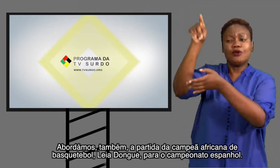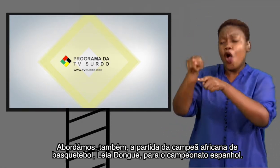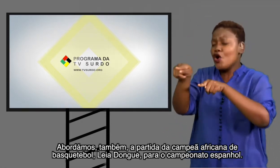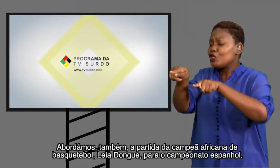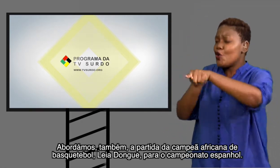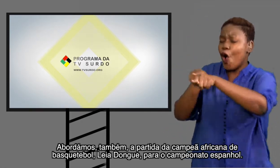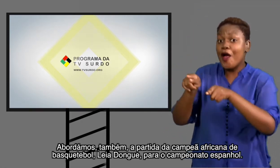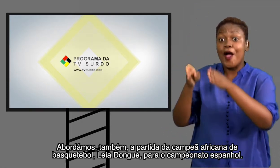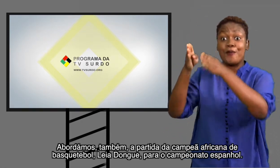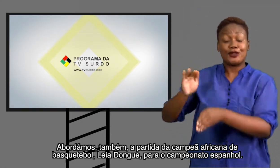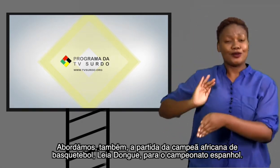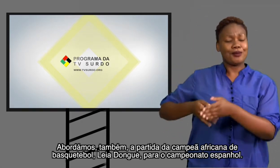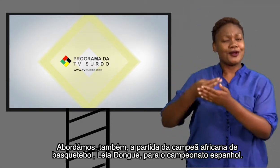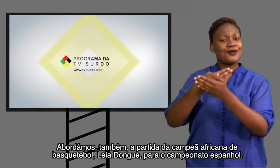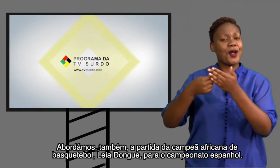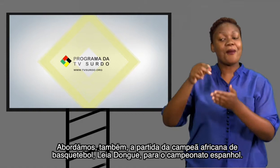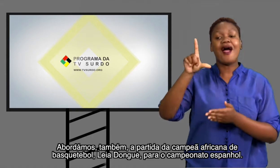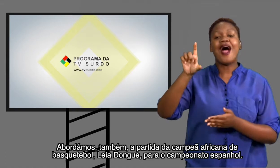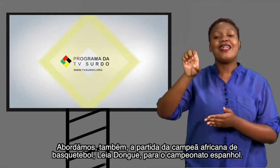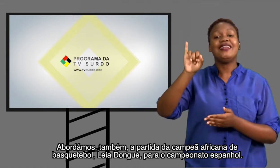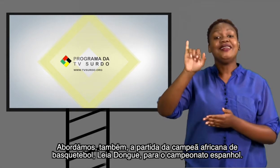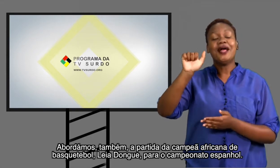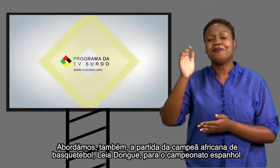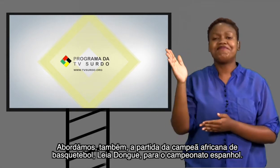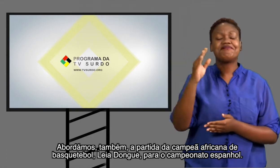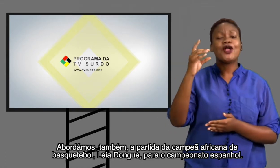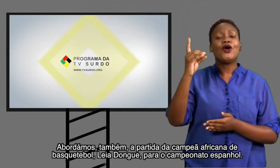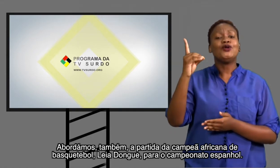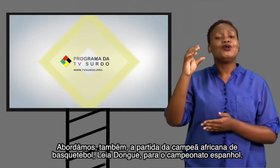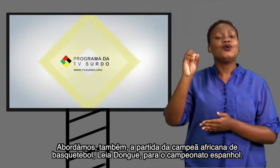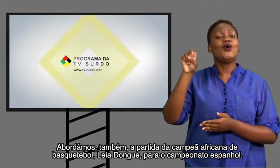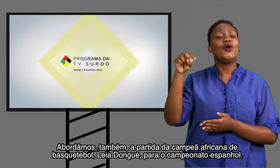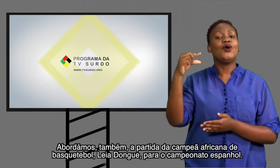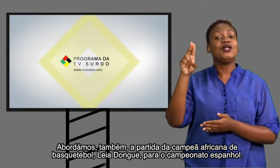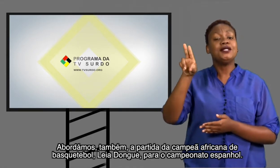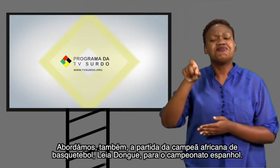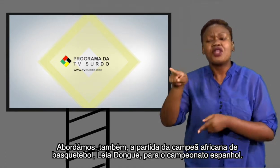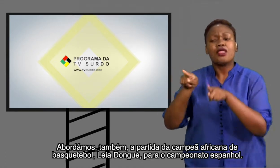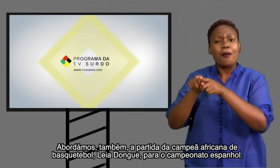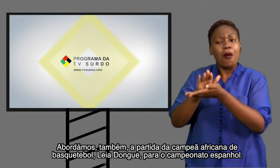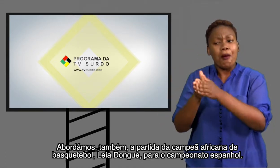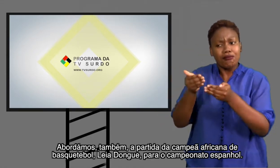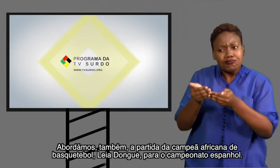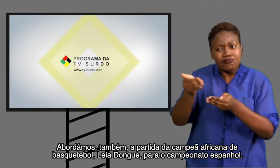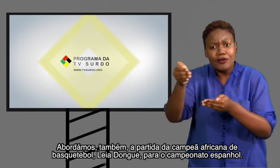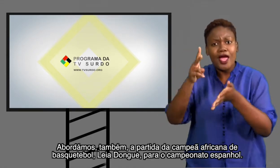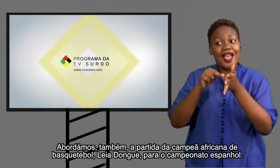a partida da campeã africana de basquetebol, Leia Dong, para o campeonato espanhol.